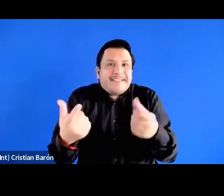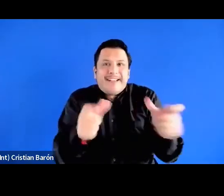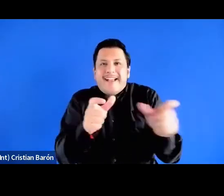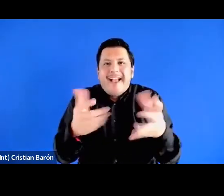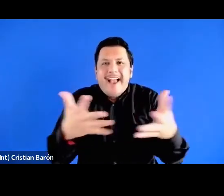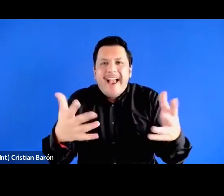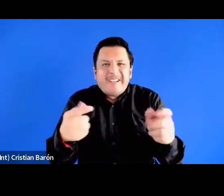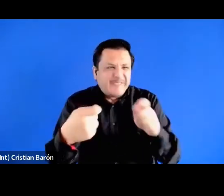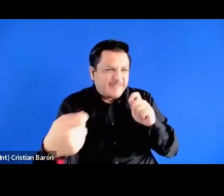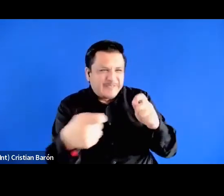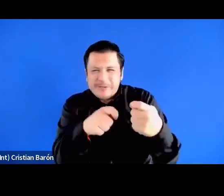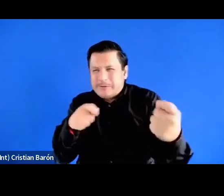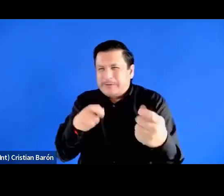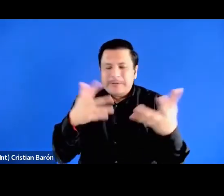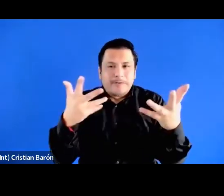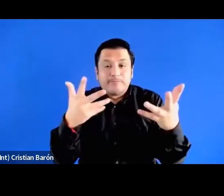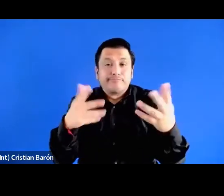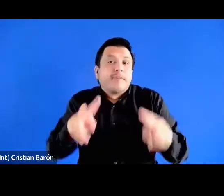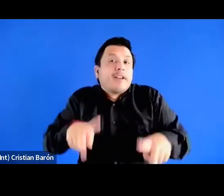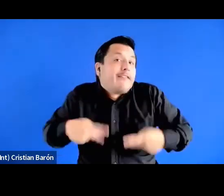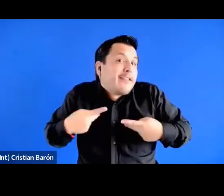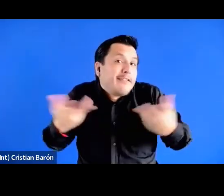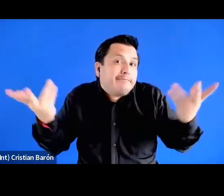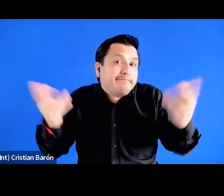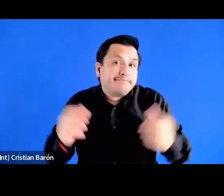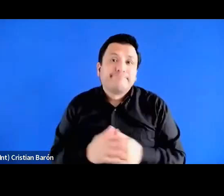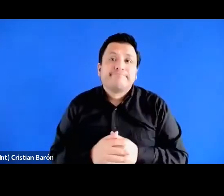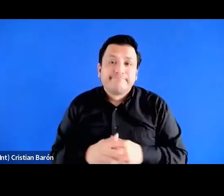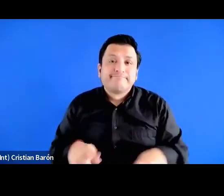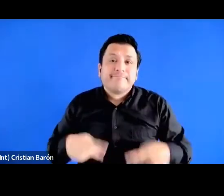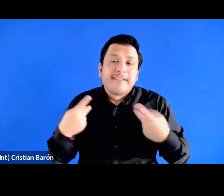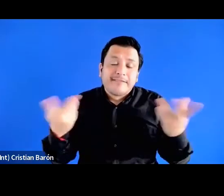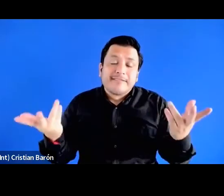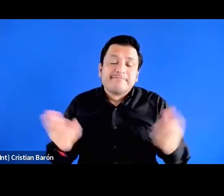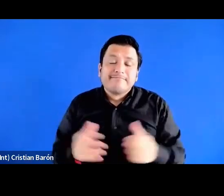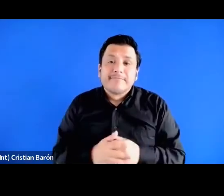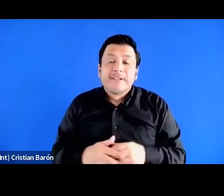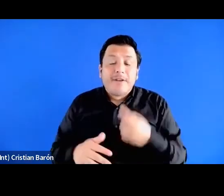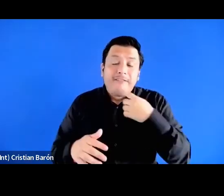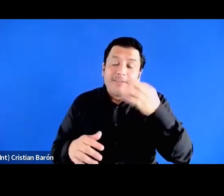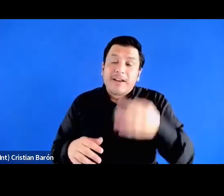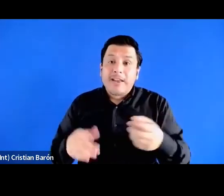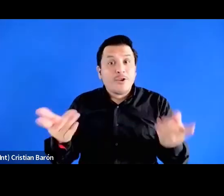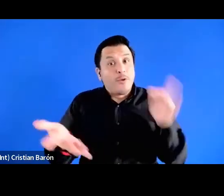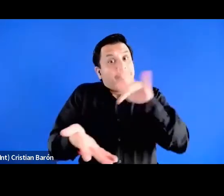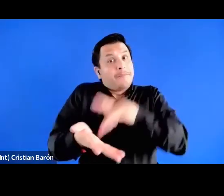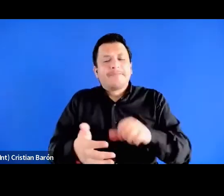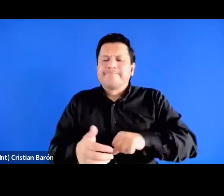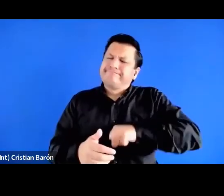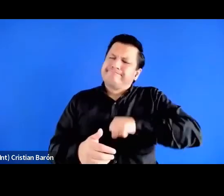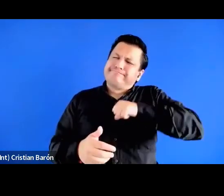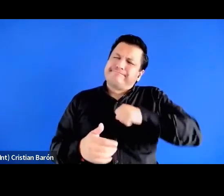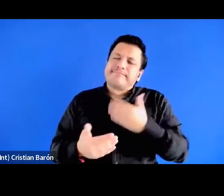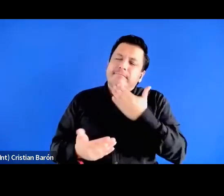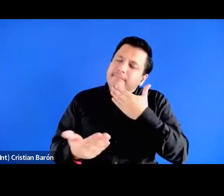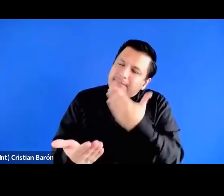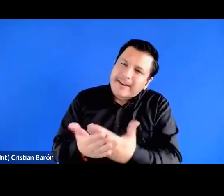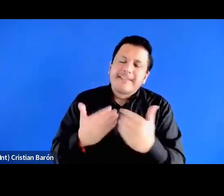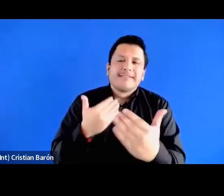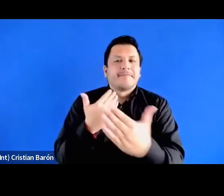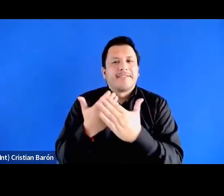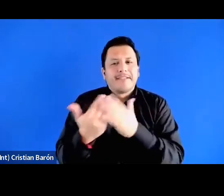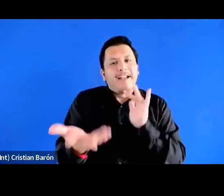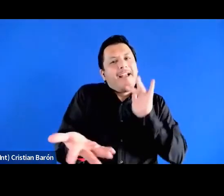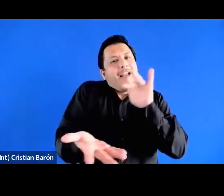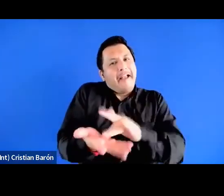tensiones que son la vida, ¿no? Y que, pues me da mucho orgullo que estar aquí, gracias por haberme invitado a compartir este